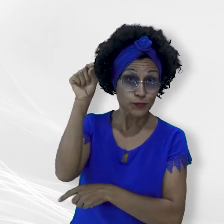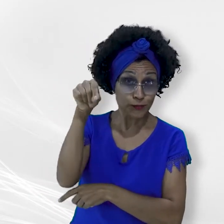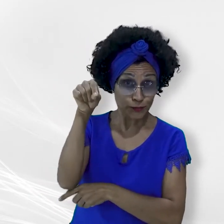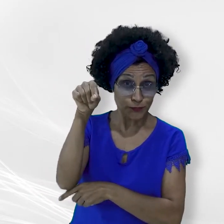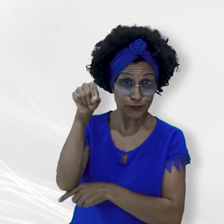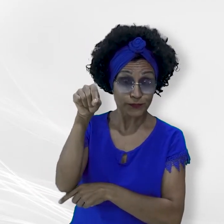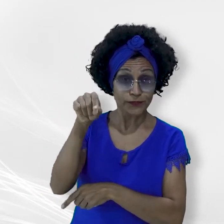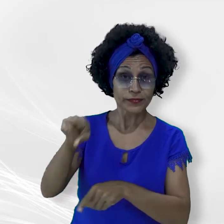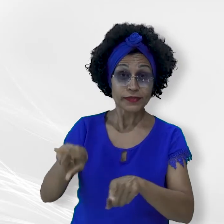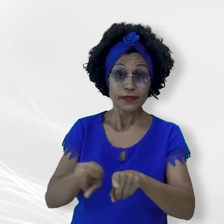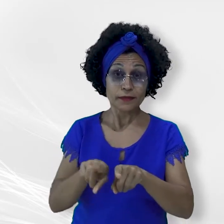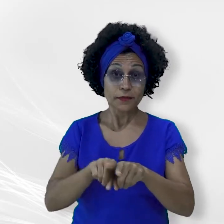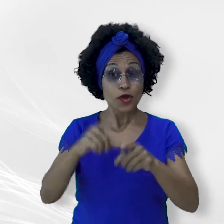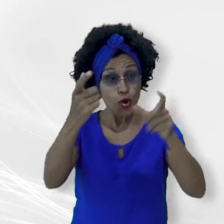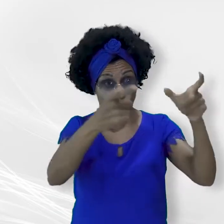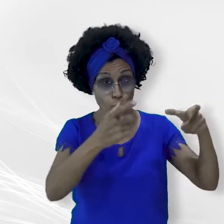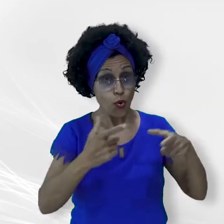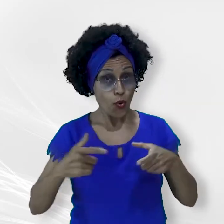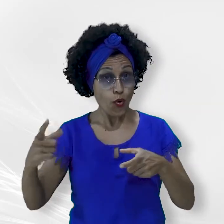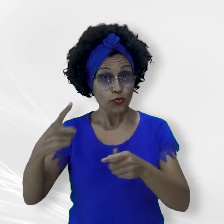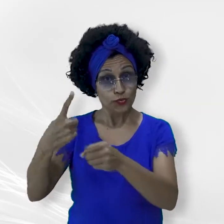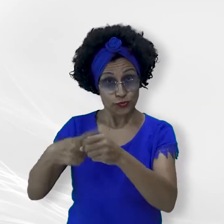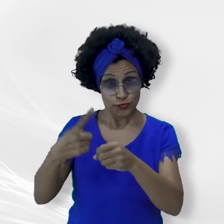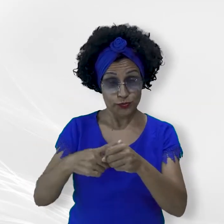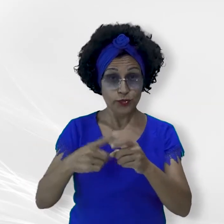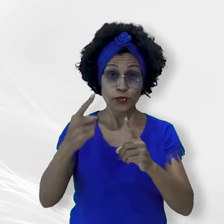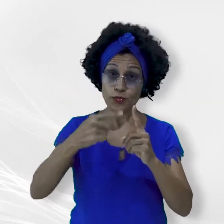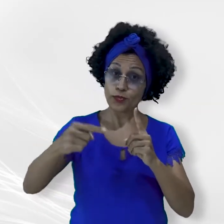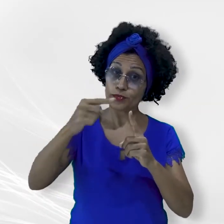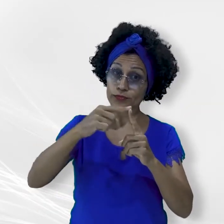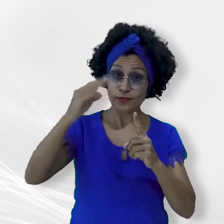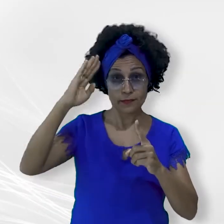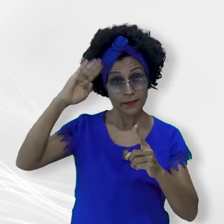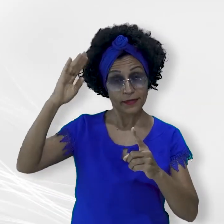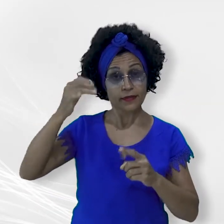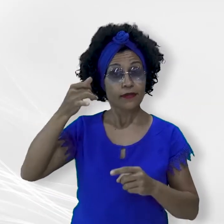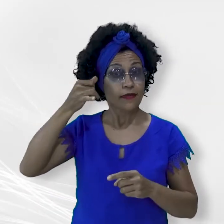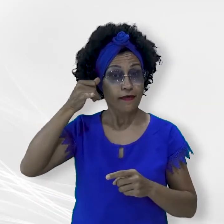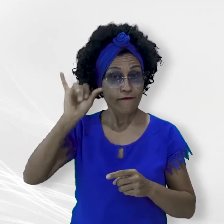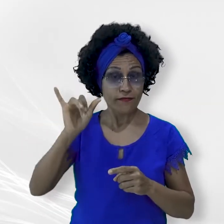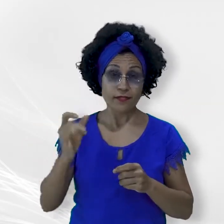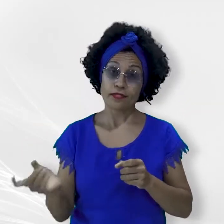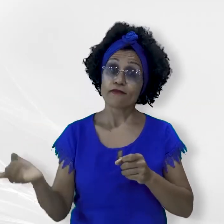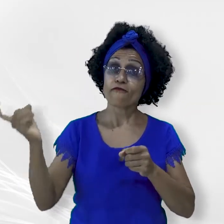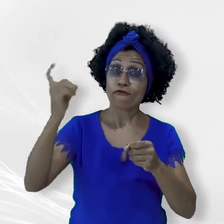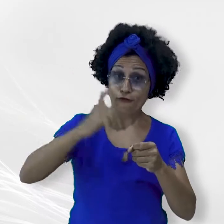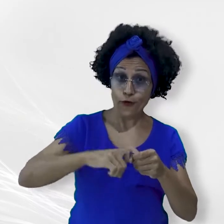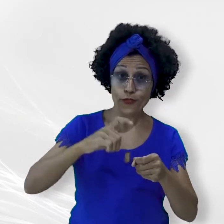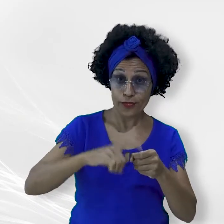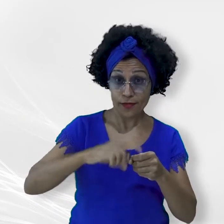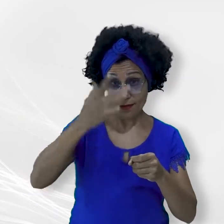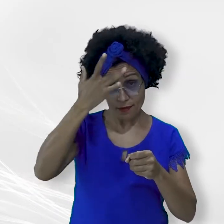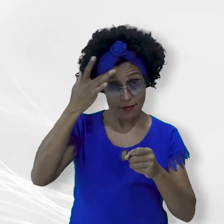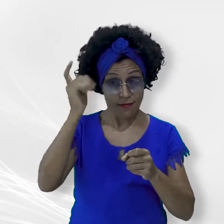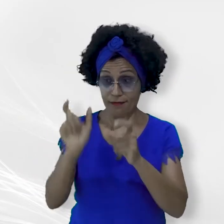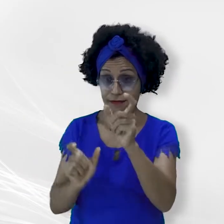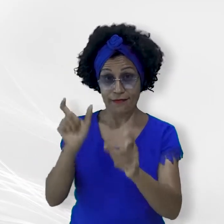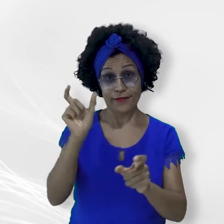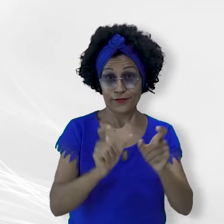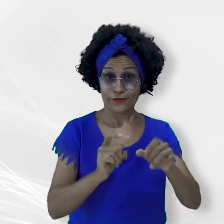utilizado por outras comarcas. O objetivo principal é evitar a revitimização e a subnotificação de casos. A